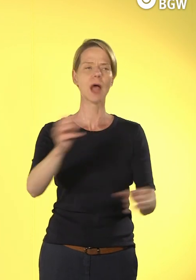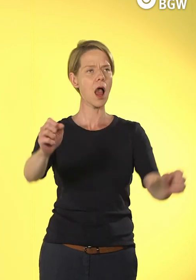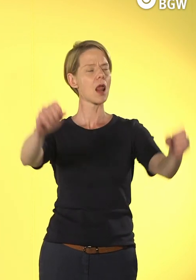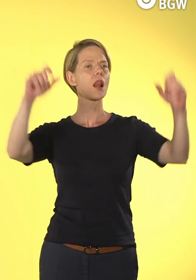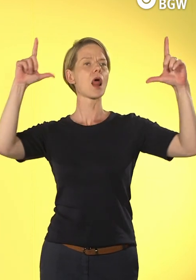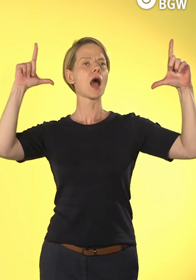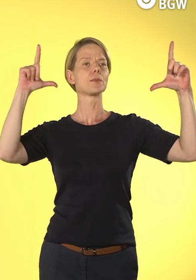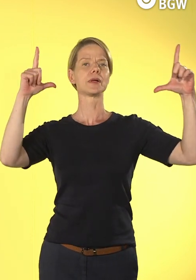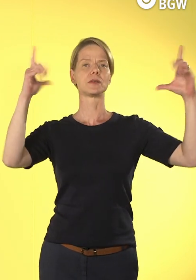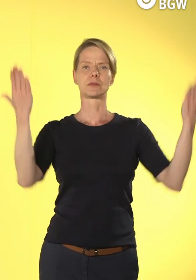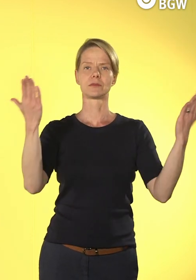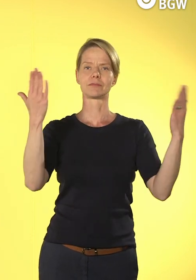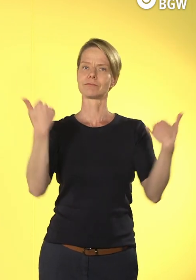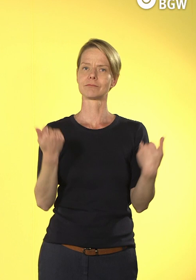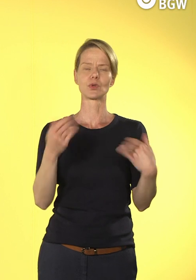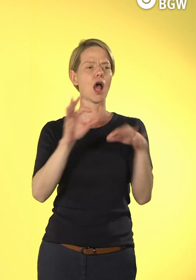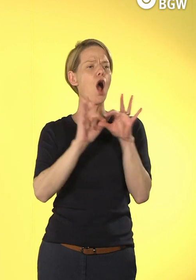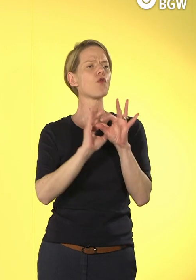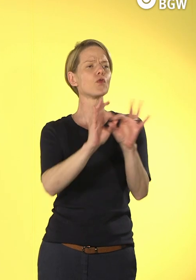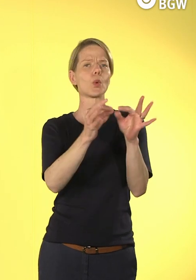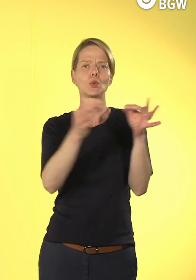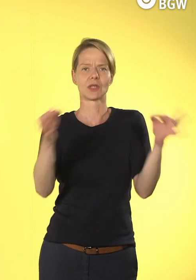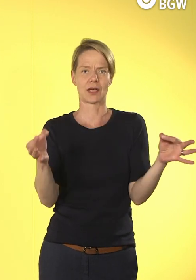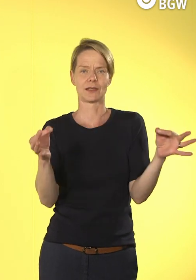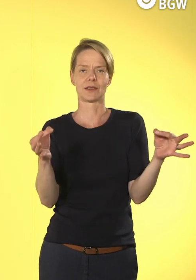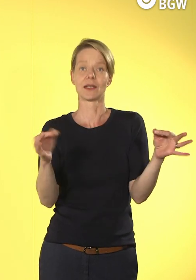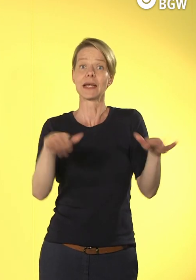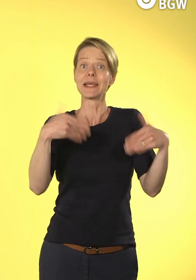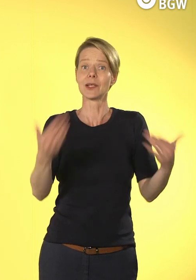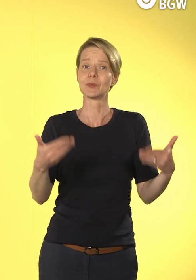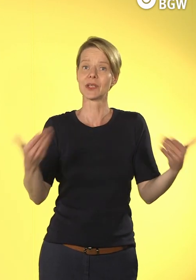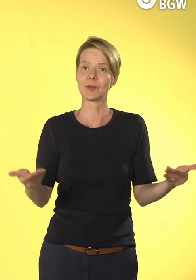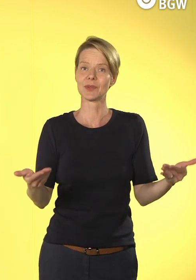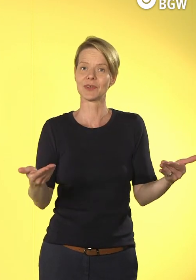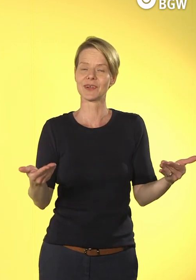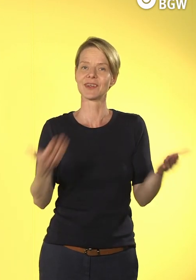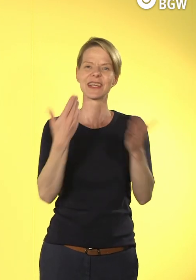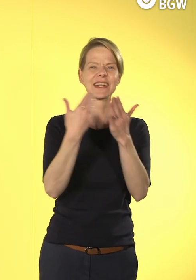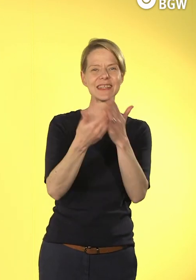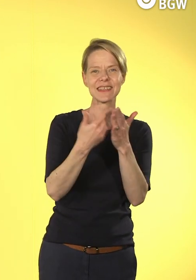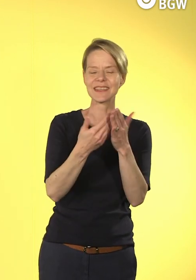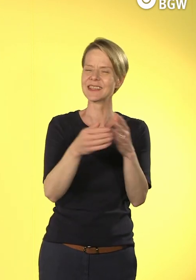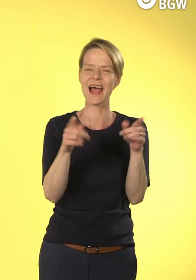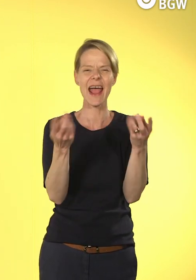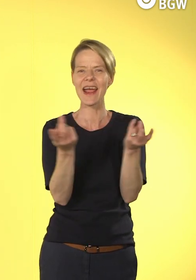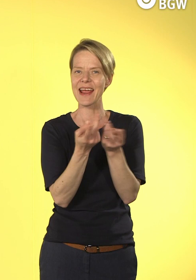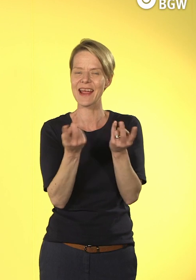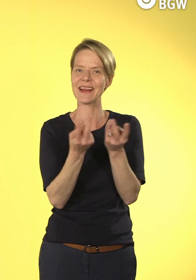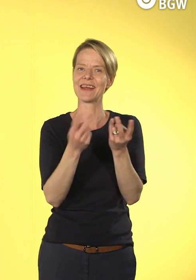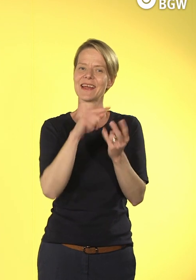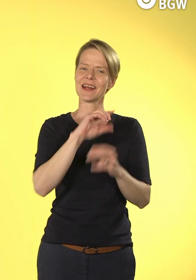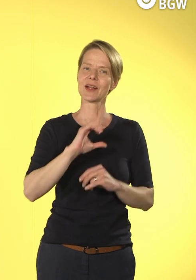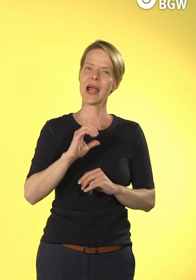Solche Begriffe haben wir und auch dort werden Grundhaltungen, Prinzipien festgelegt als ein Korridor, wie man es sein